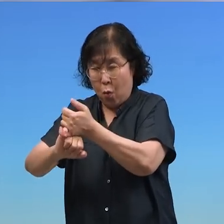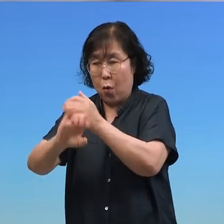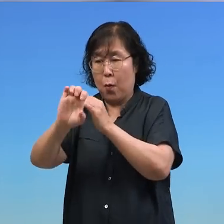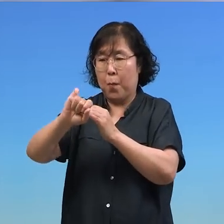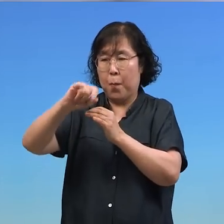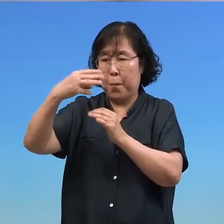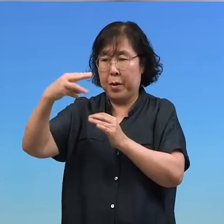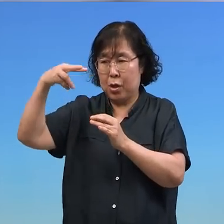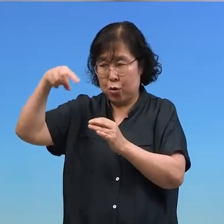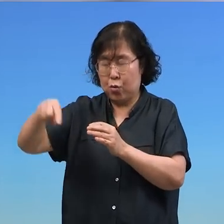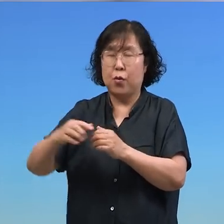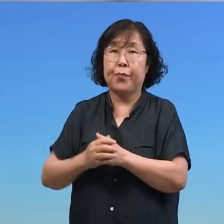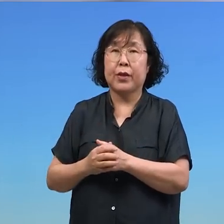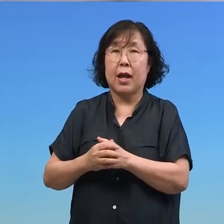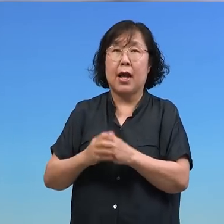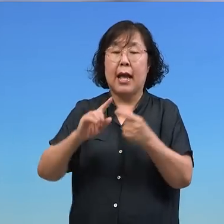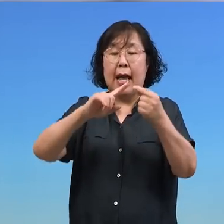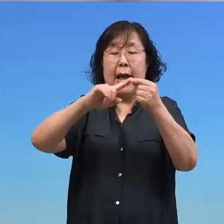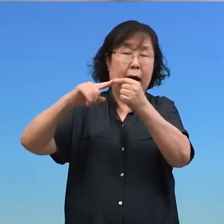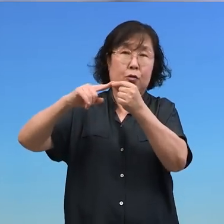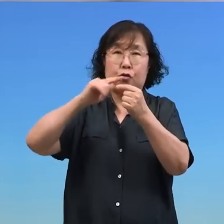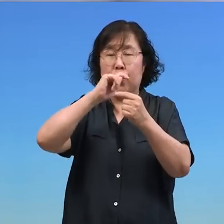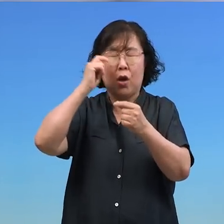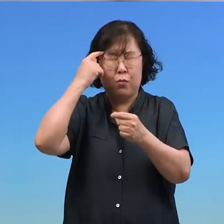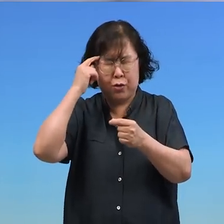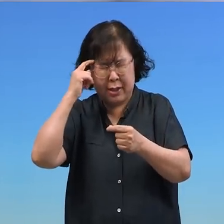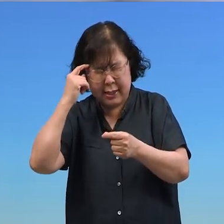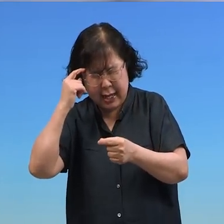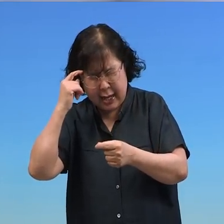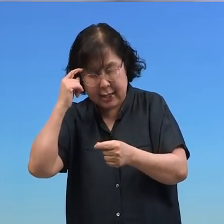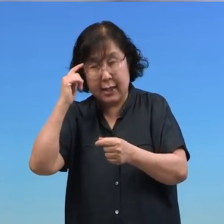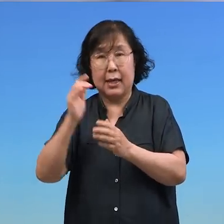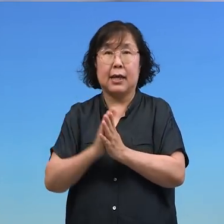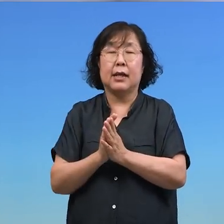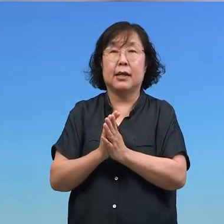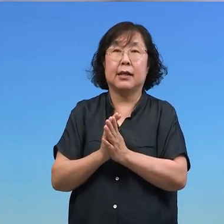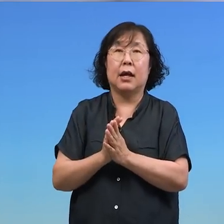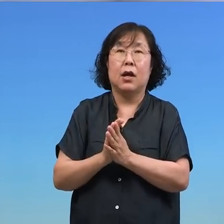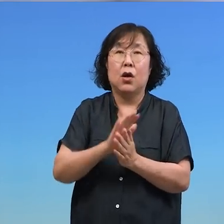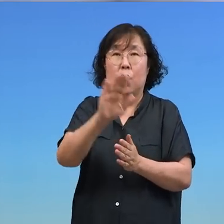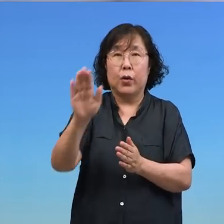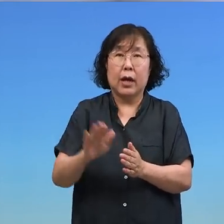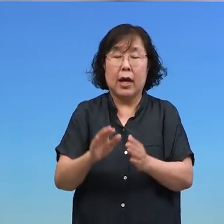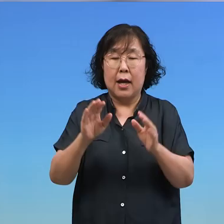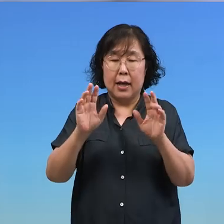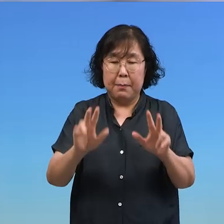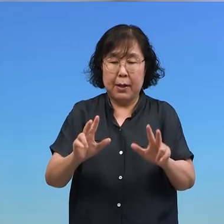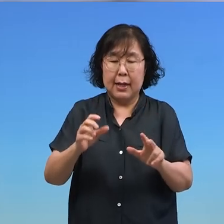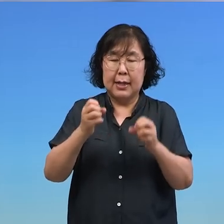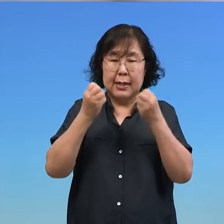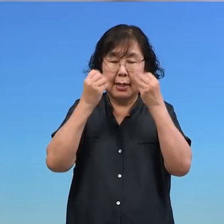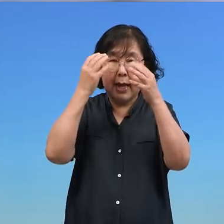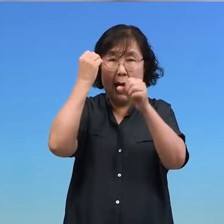지금 한 구절 묵상 이거를 우리 교육자 팀에서 이번에는 창세기부터